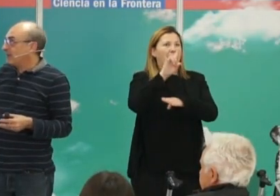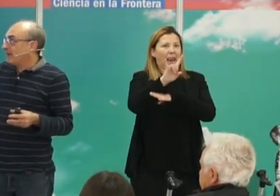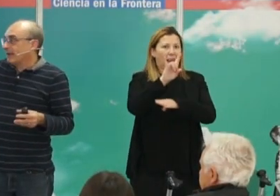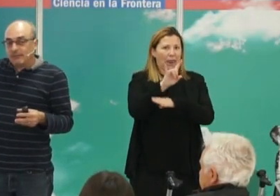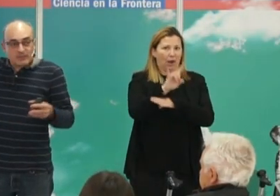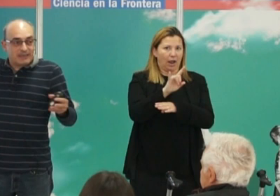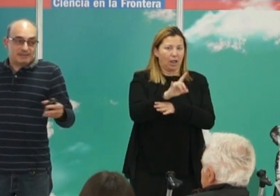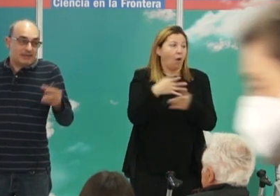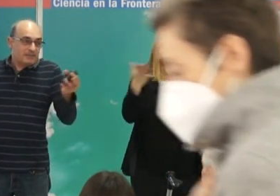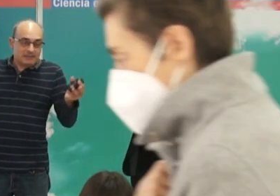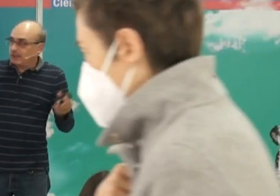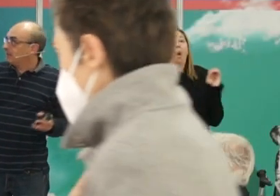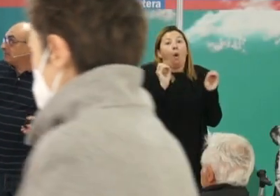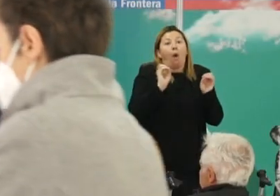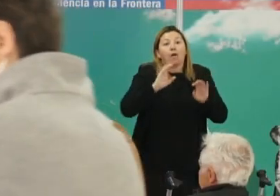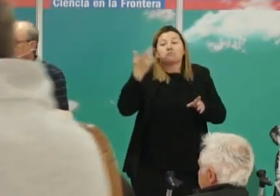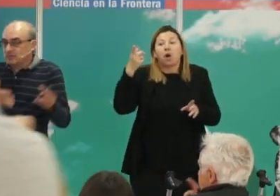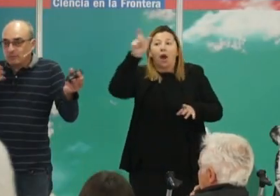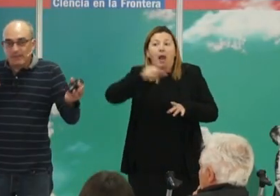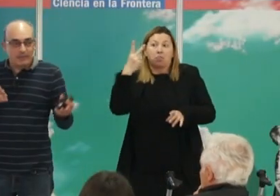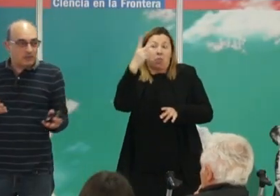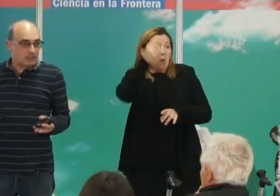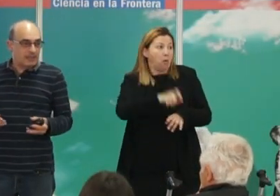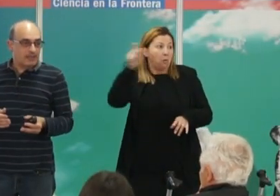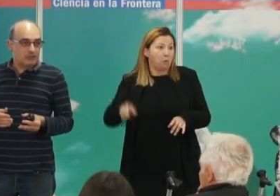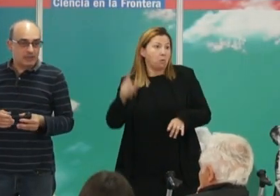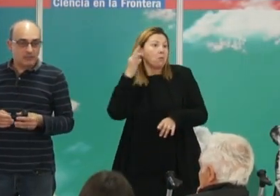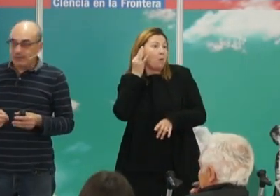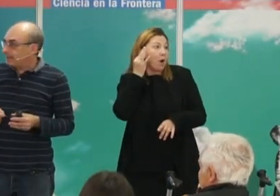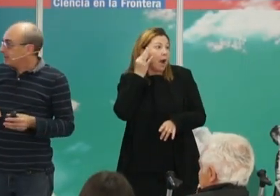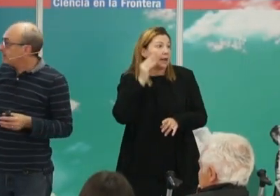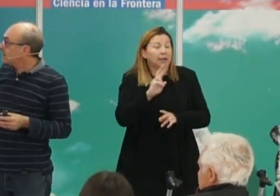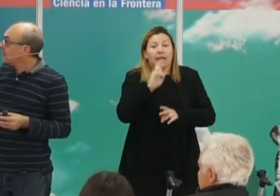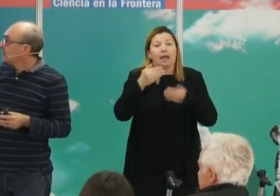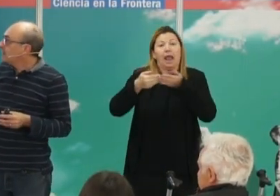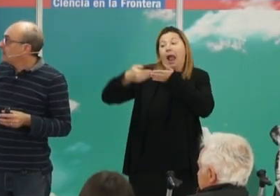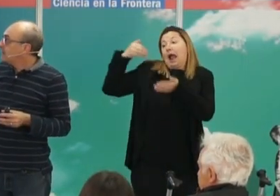pues a lo mejor eran mujeres que habían tenido un marido en otra comunidad.